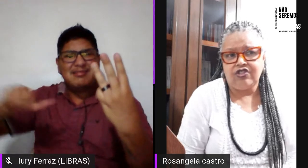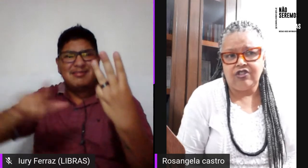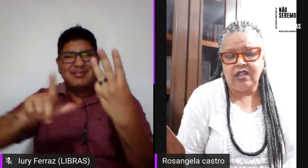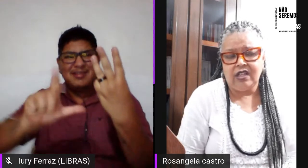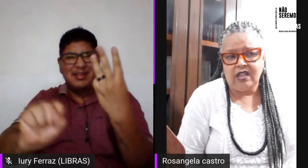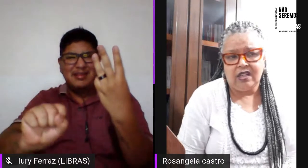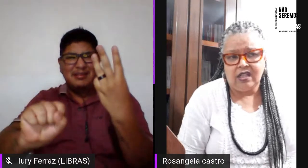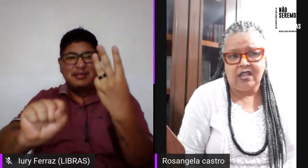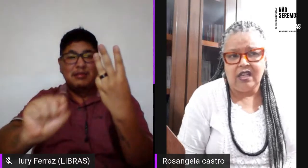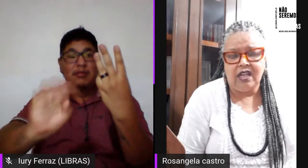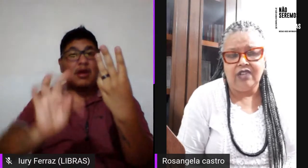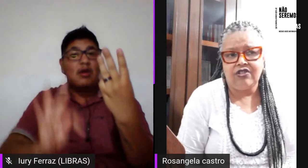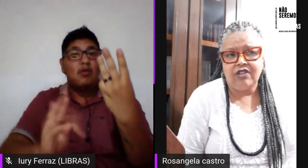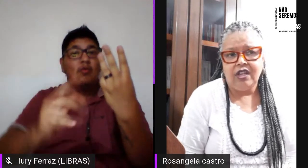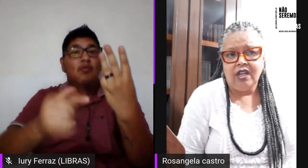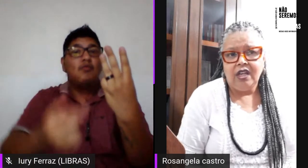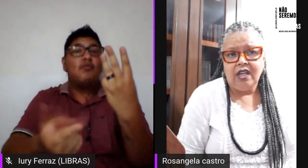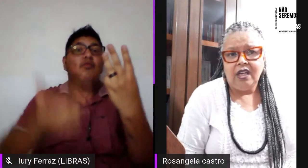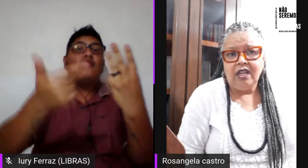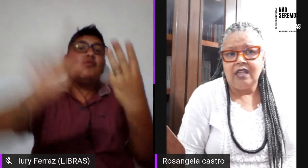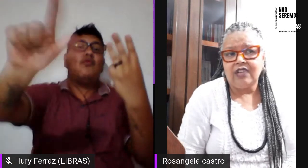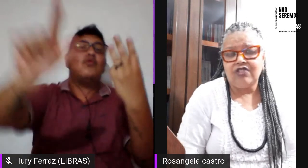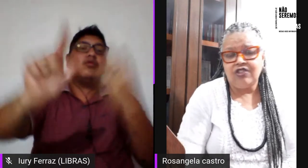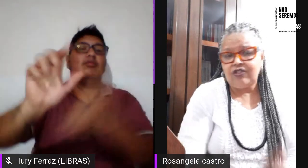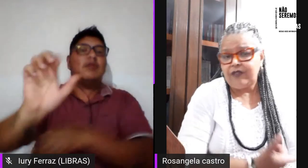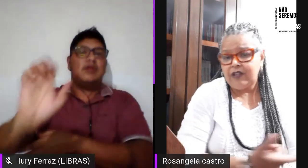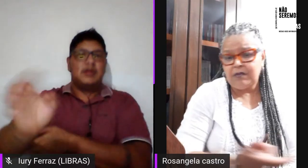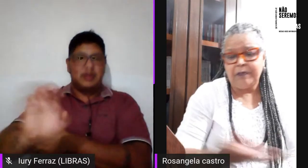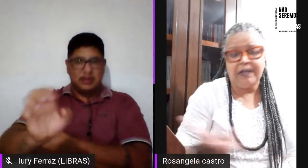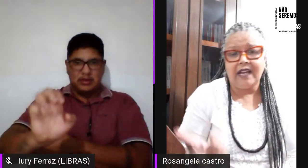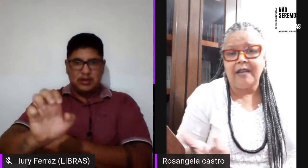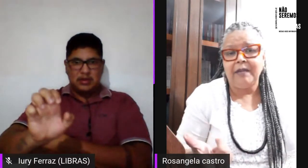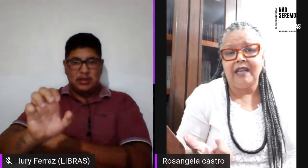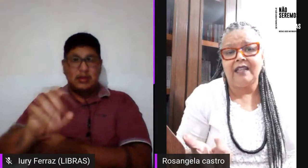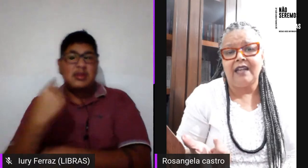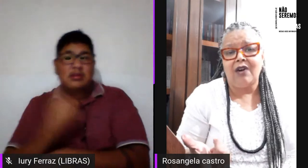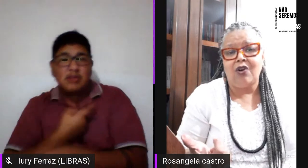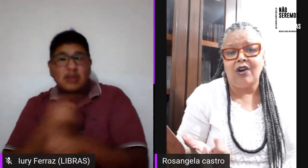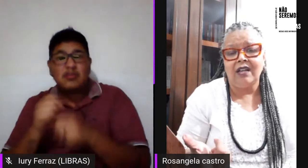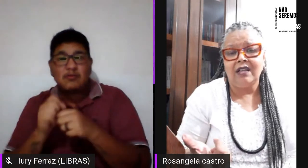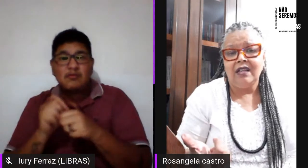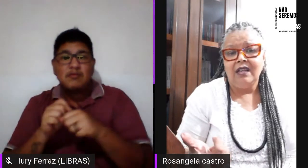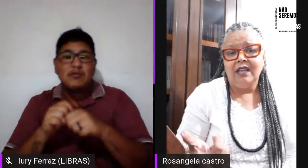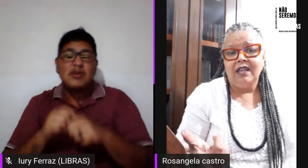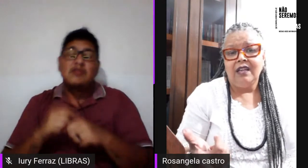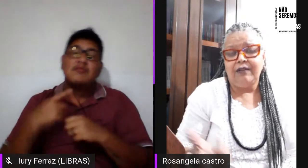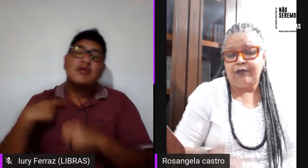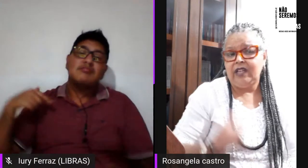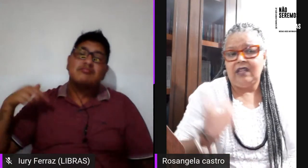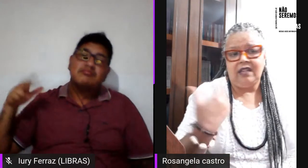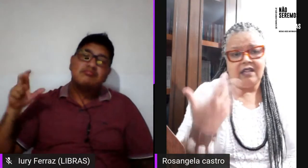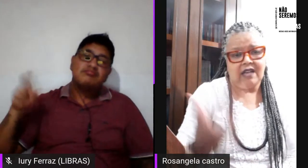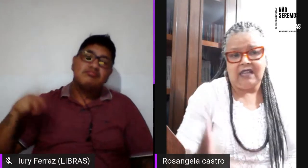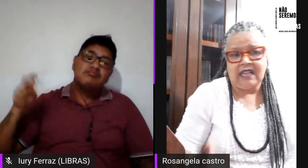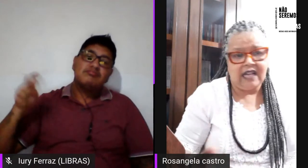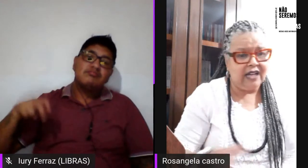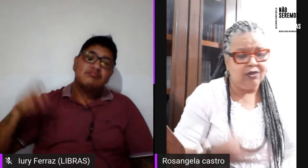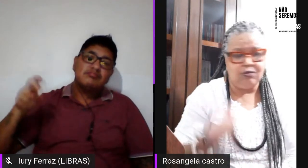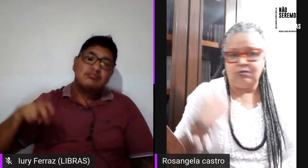restantes gays e que a gente fez uma pequena caminhada na orla e foi